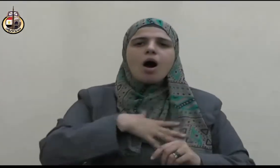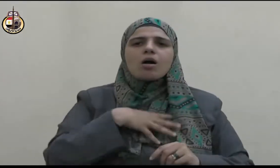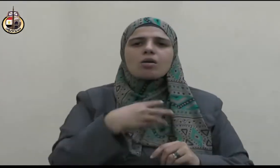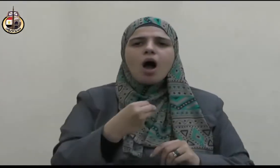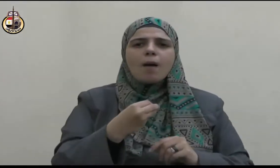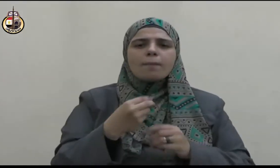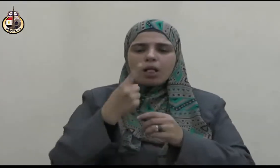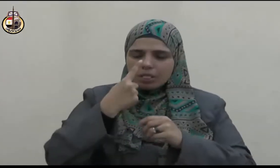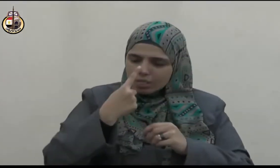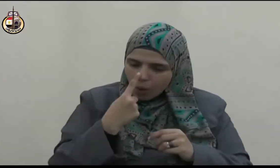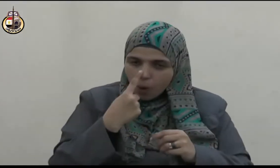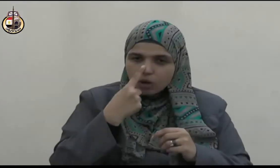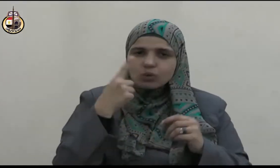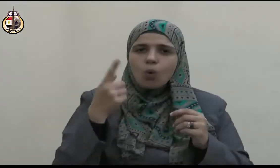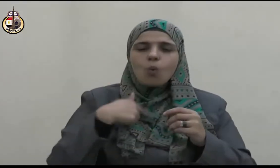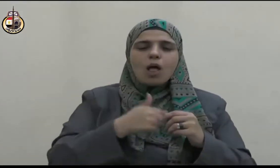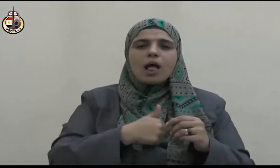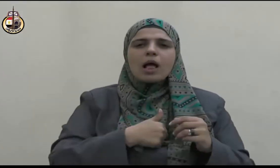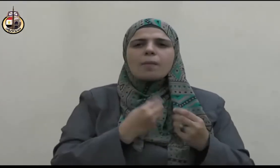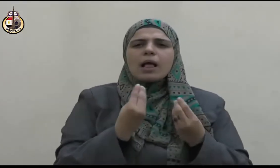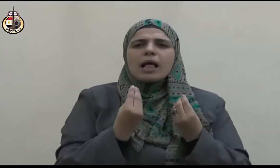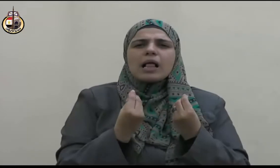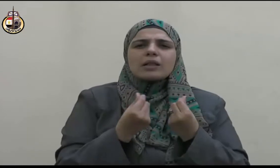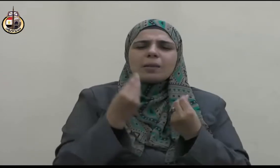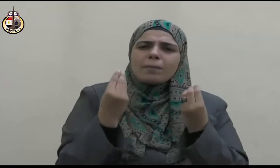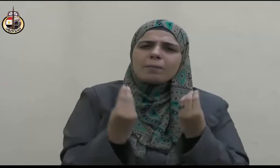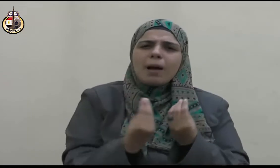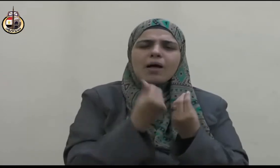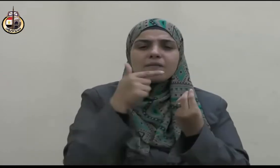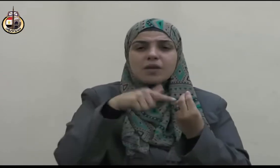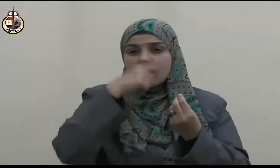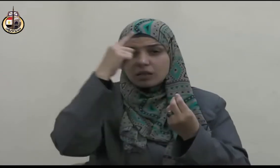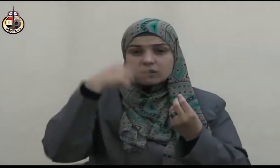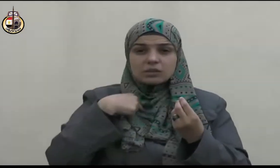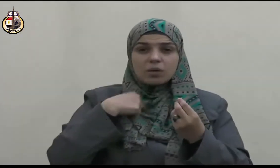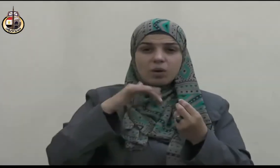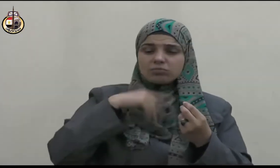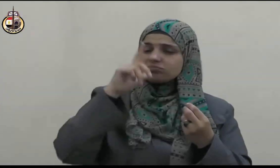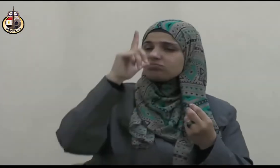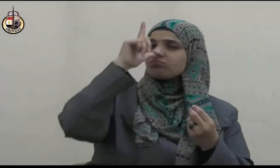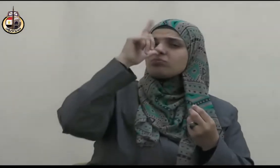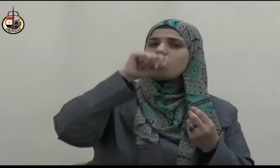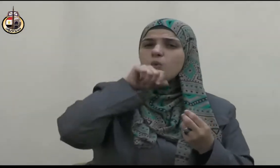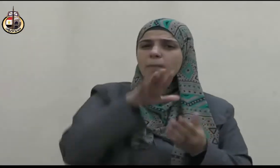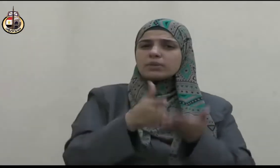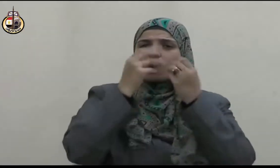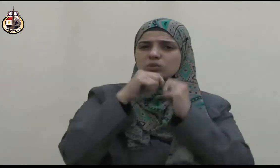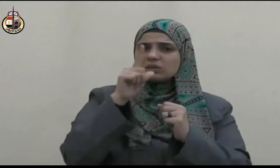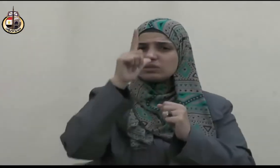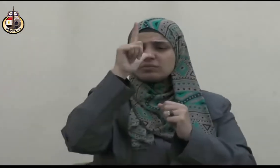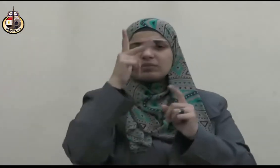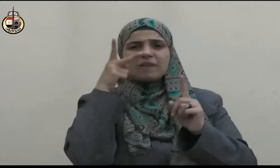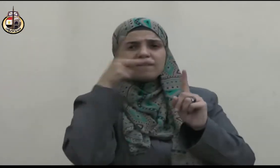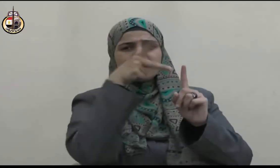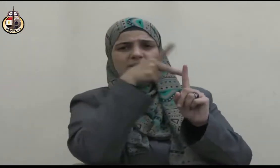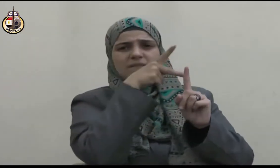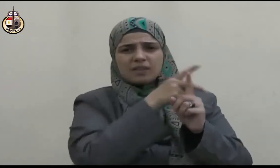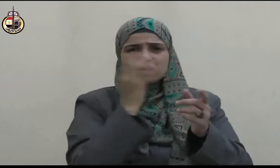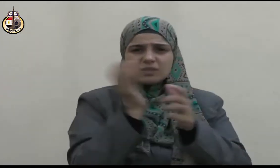صلى الله عليه وسلم آثر البكاء عن أم المؤمنين صفية رضي الله